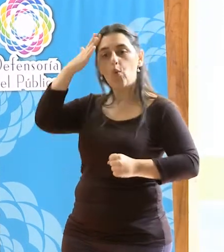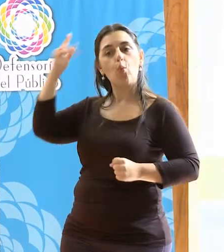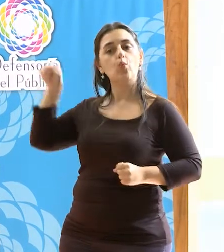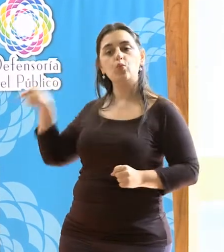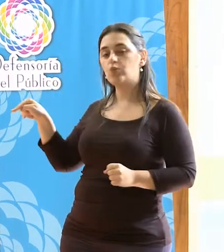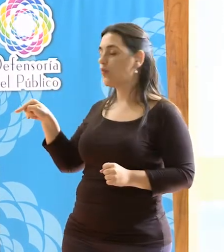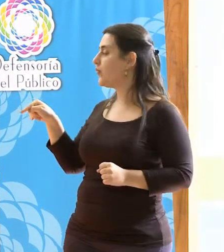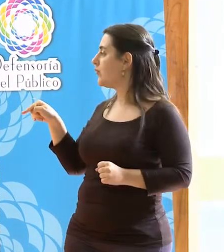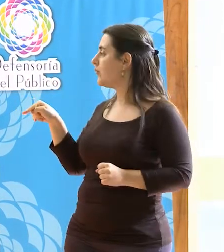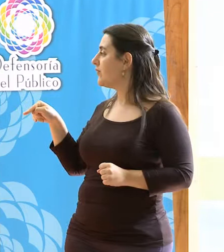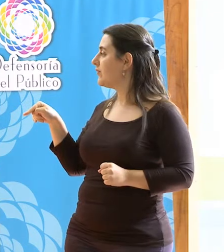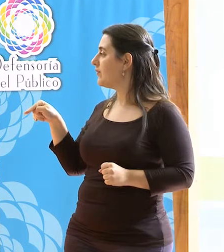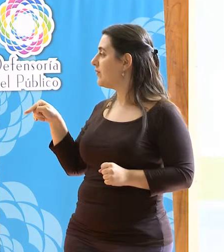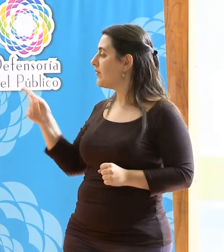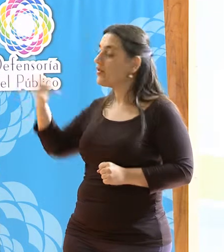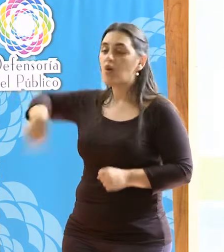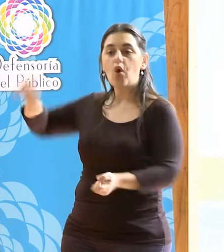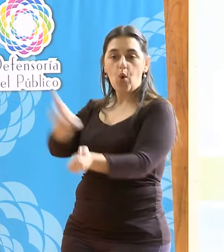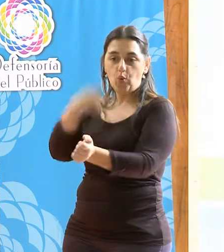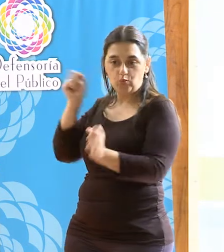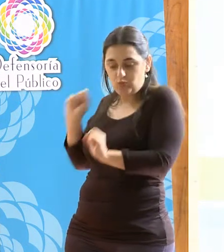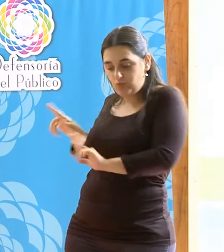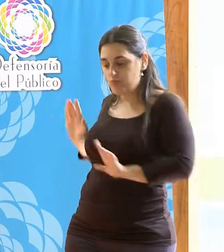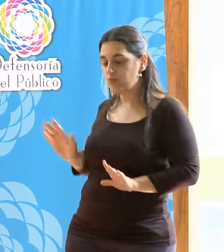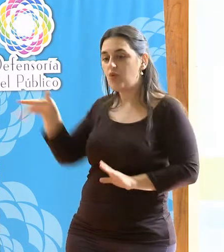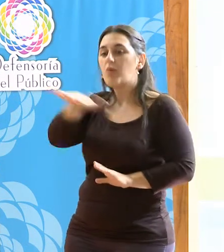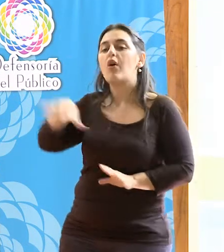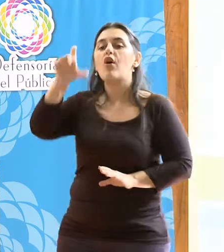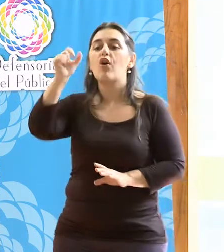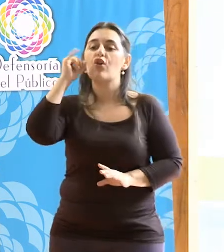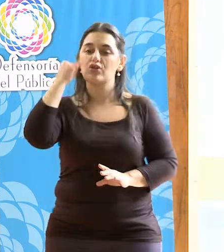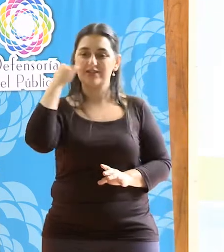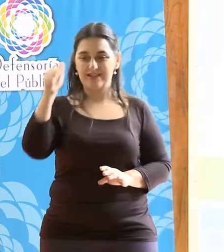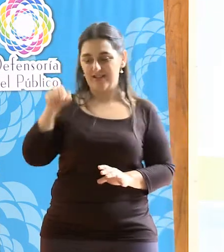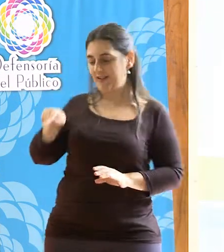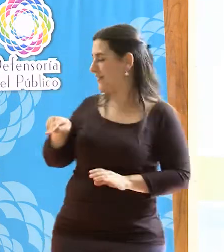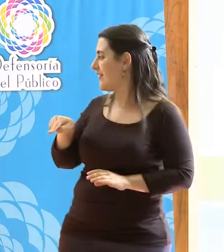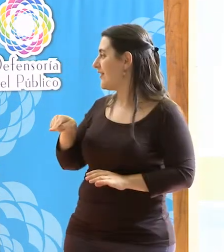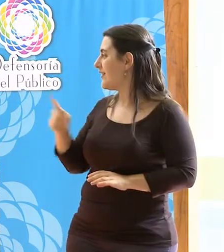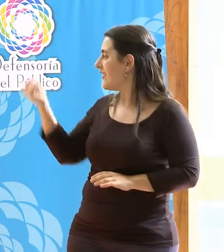acostumbramos los collas allá en mi comunidad.